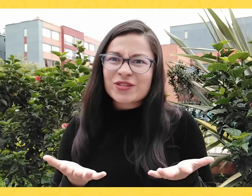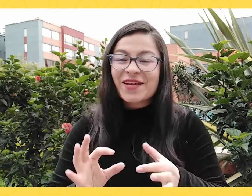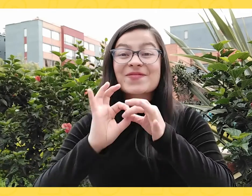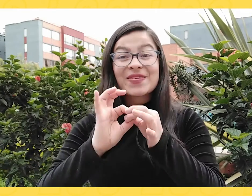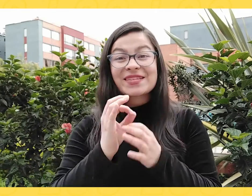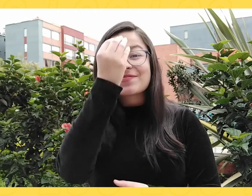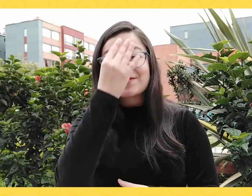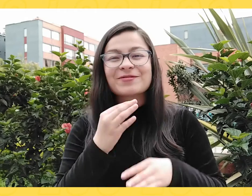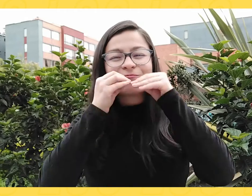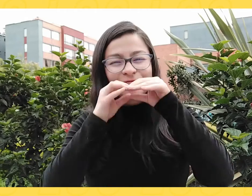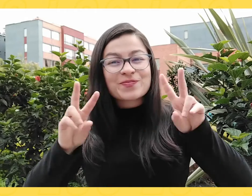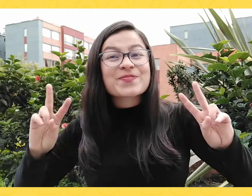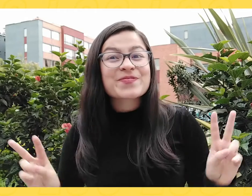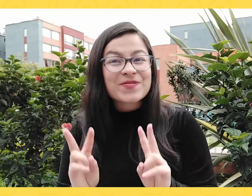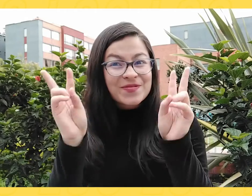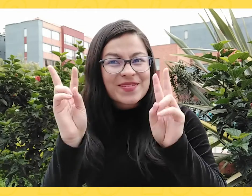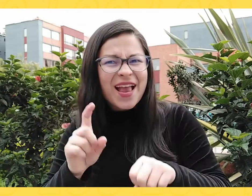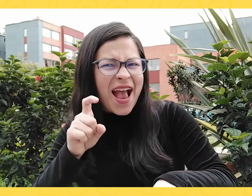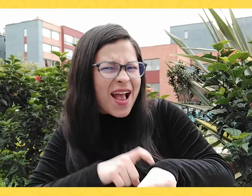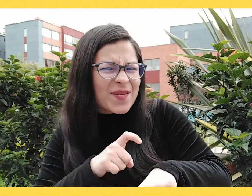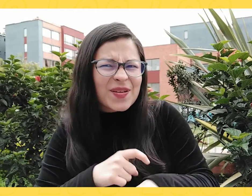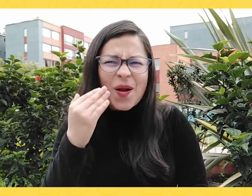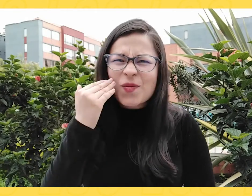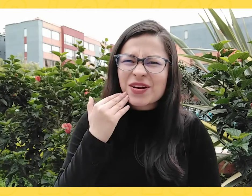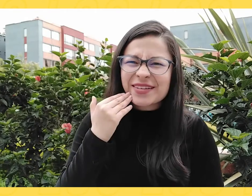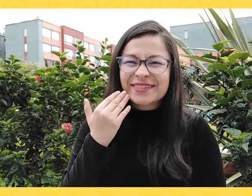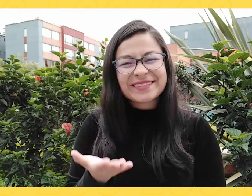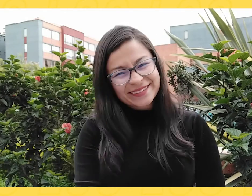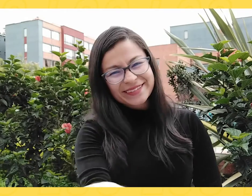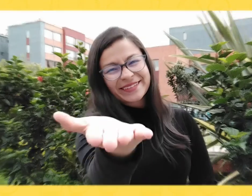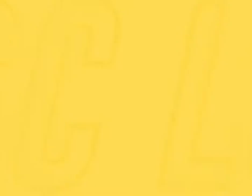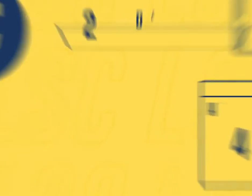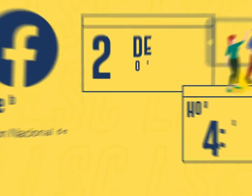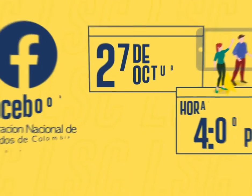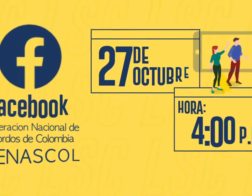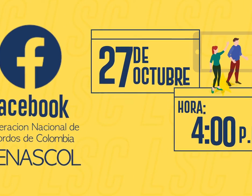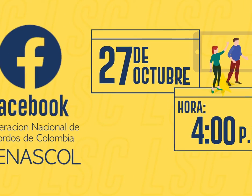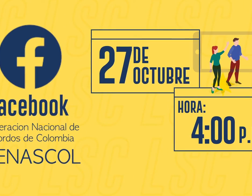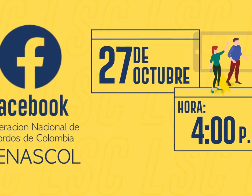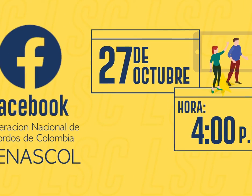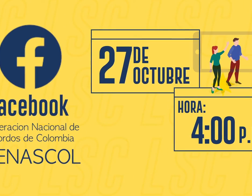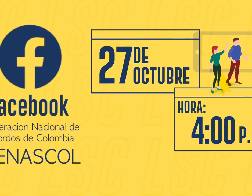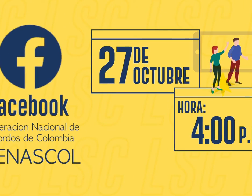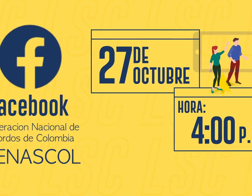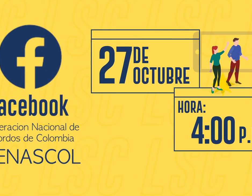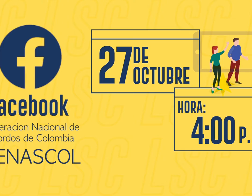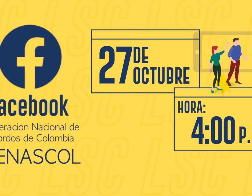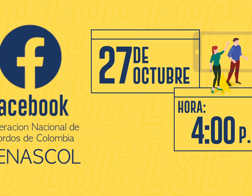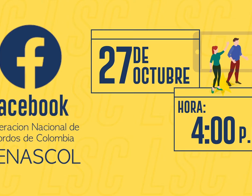Esta transmisión se llevará a cabo por el Facebook de Fenascol. El 27 de octubre a las